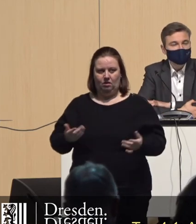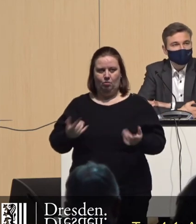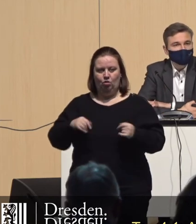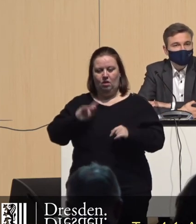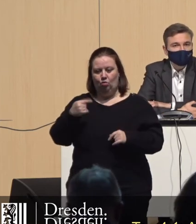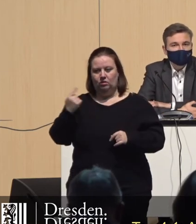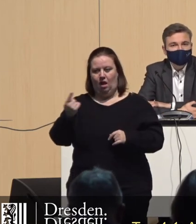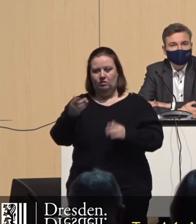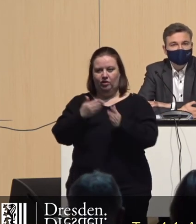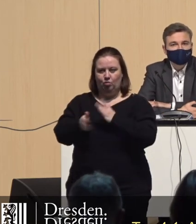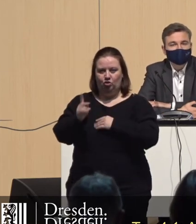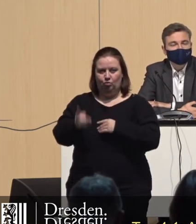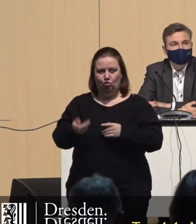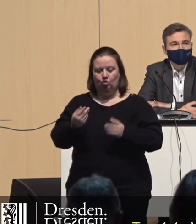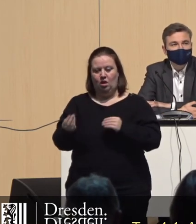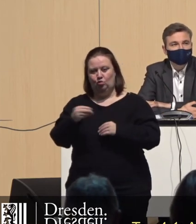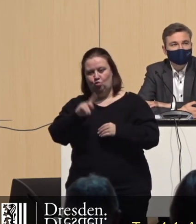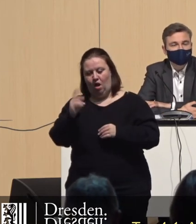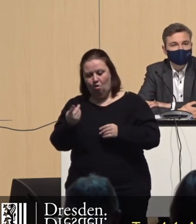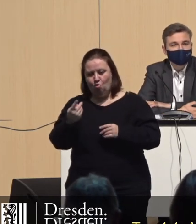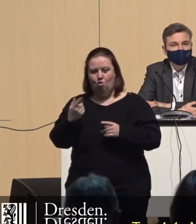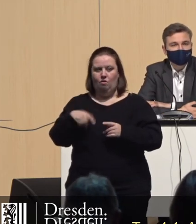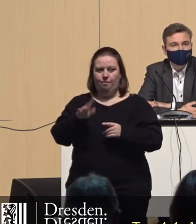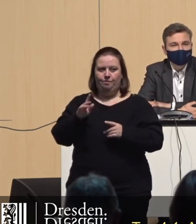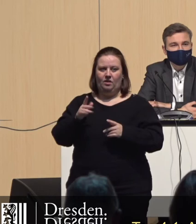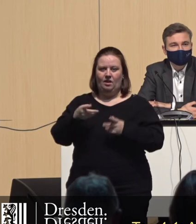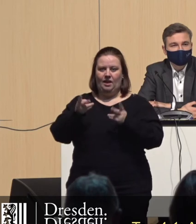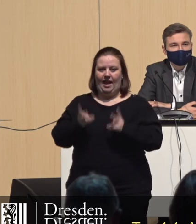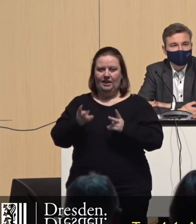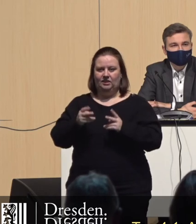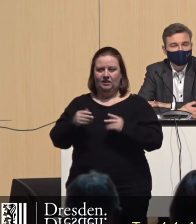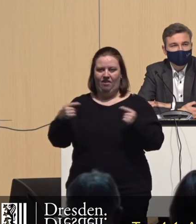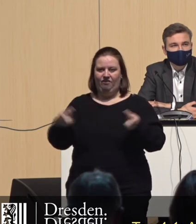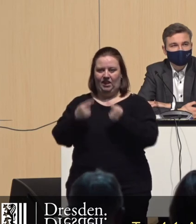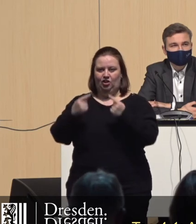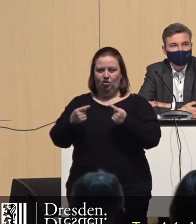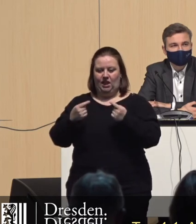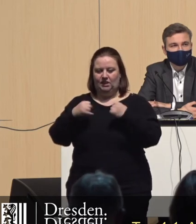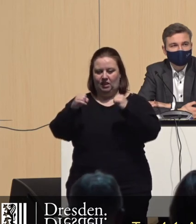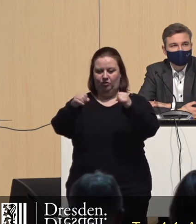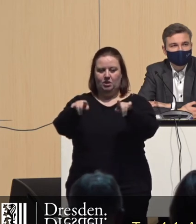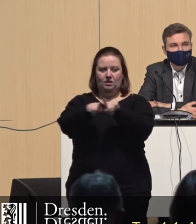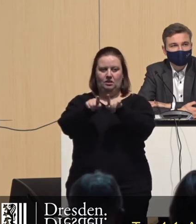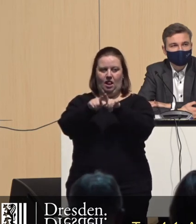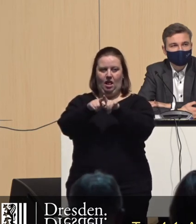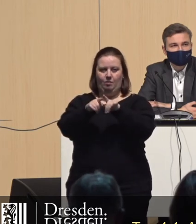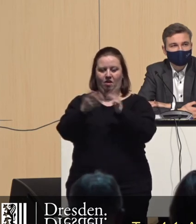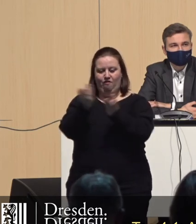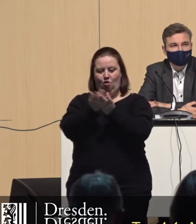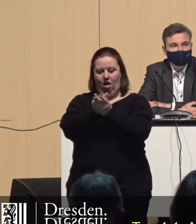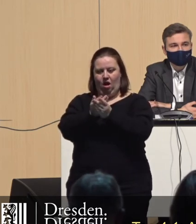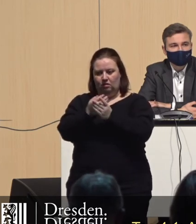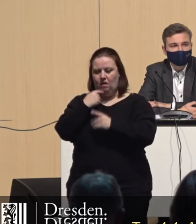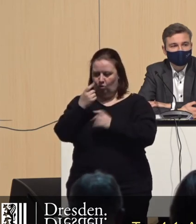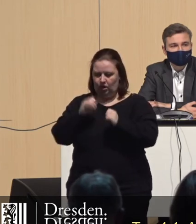dem er dann selbst wieder widersprechen musste und gleichzeitig aber diese rechtswidrige Initiative dann mit einem gleichlautenden Vorlage belohnt hat,